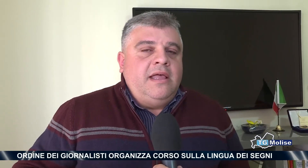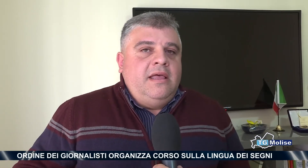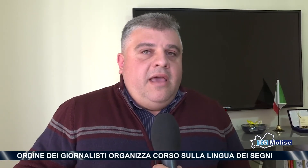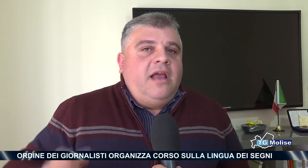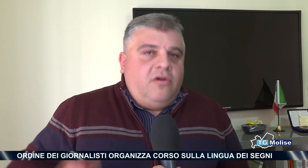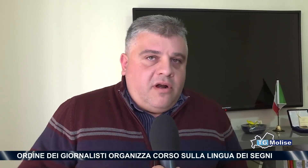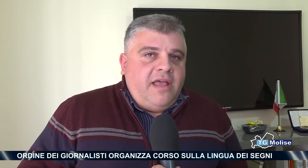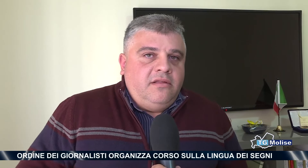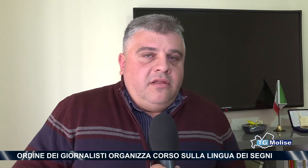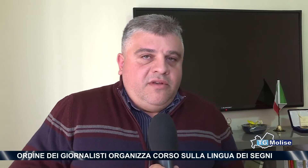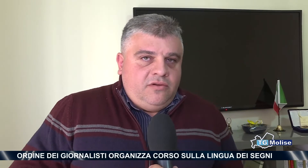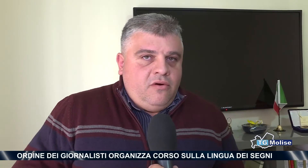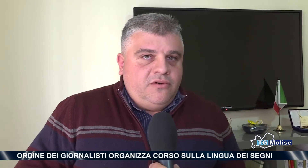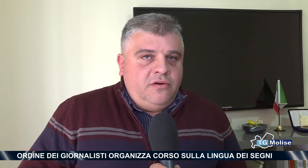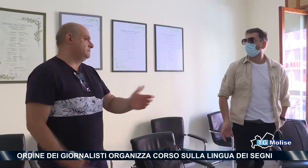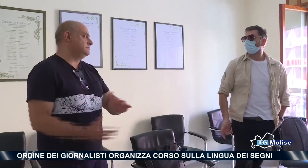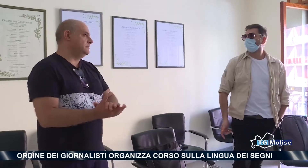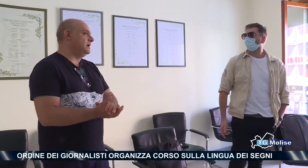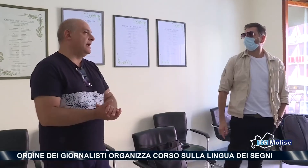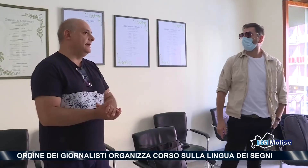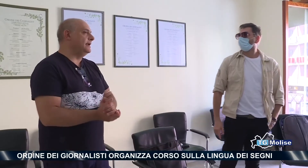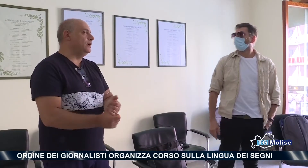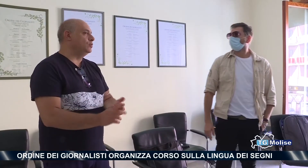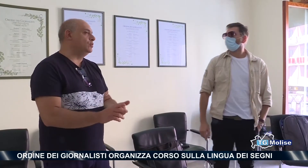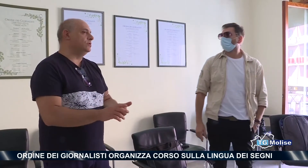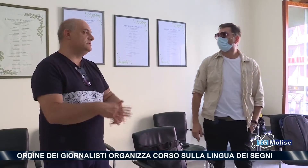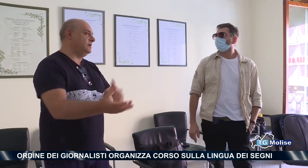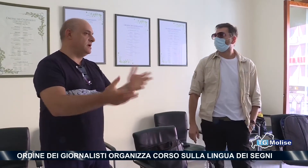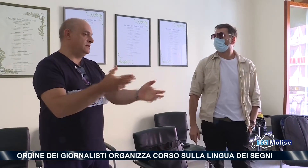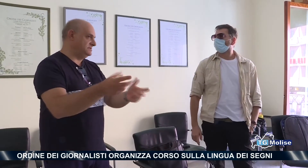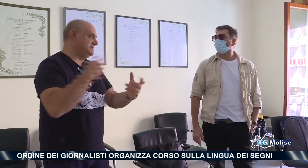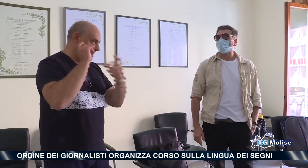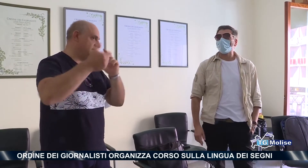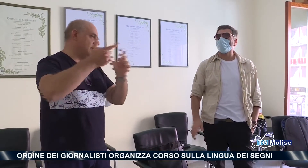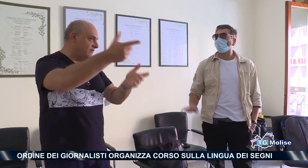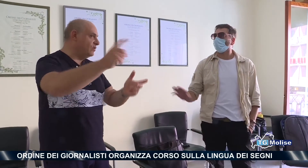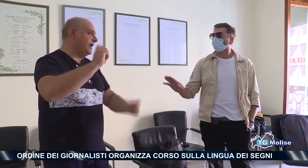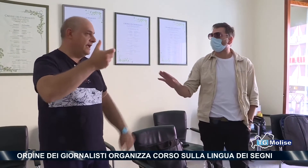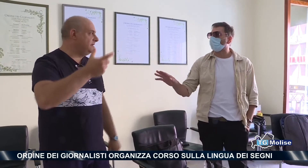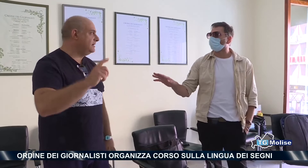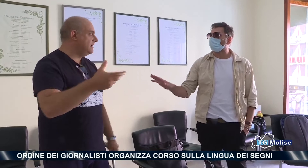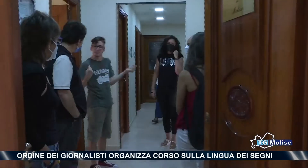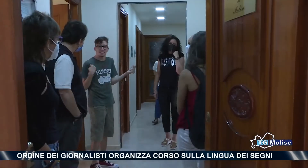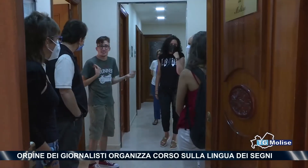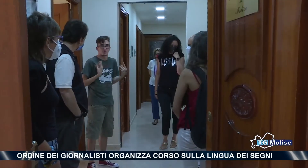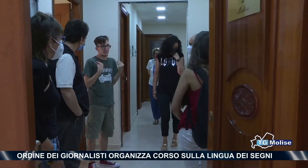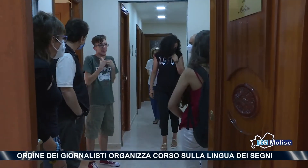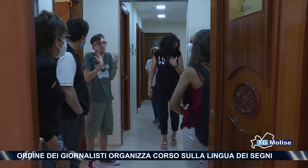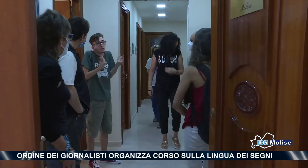è al corrente di questo corso, ha applaudito questo corso e so per certo che sosterrà questa iniziativa dell